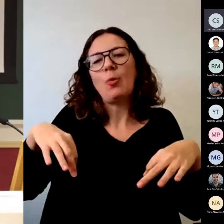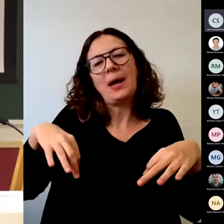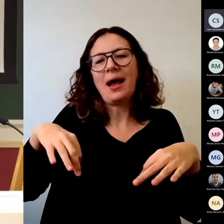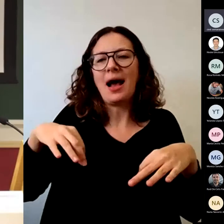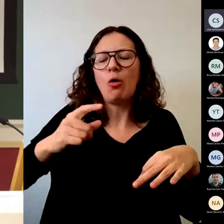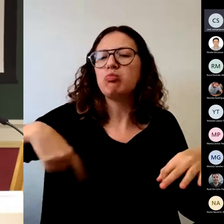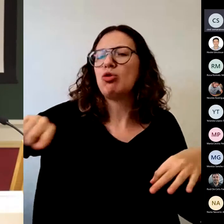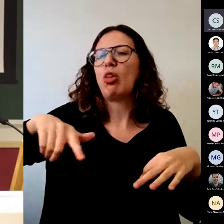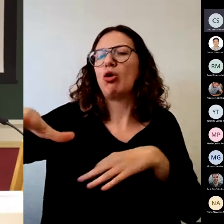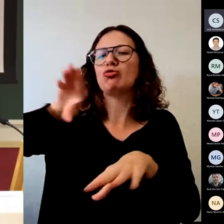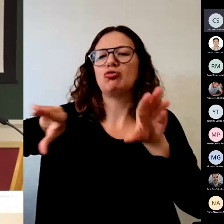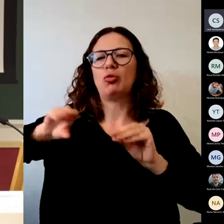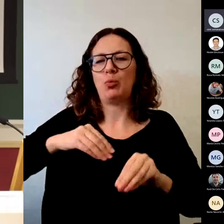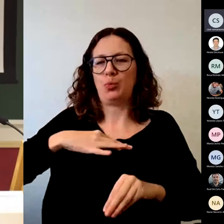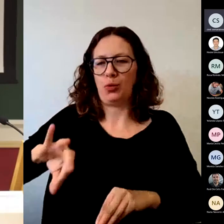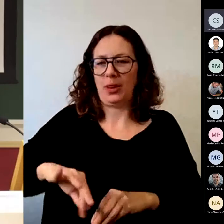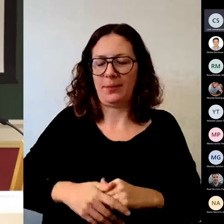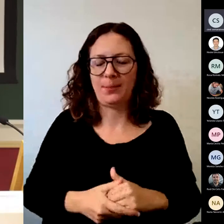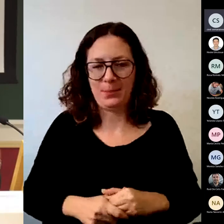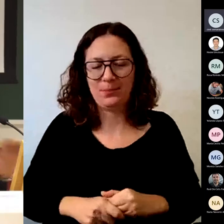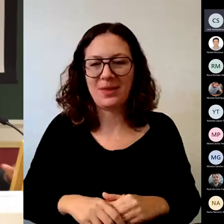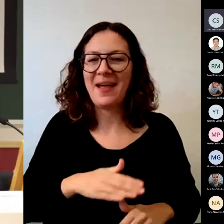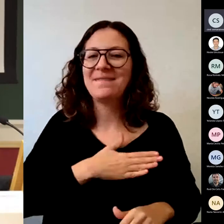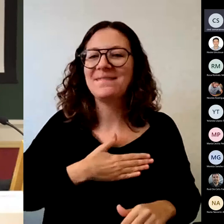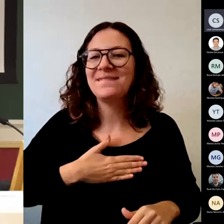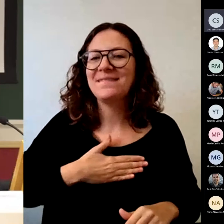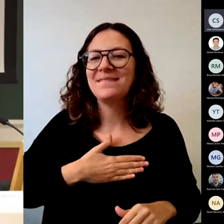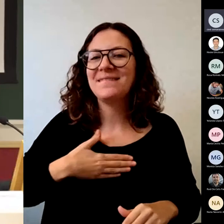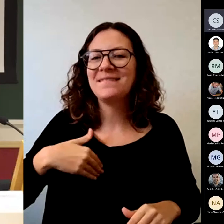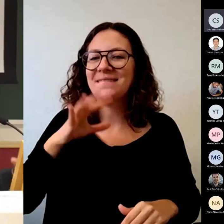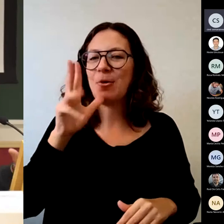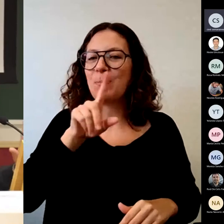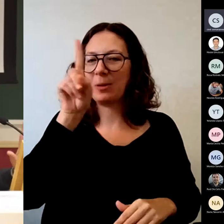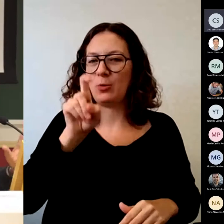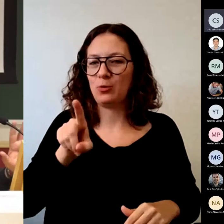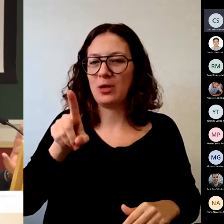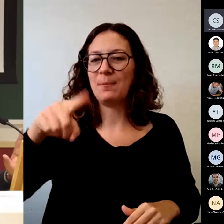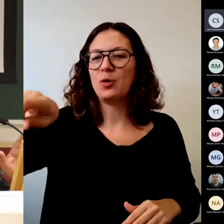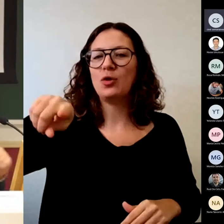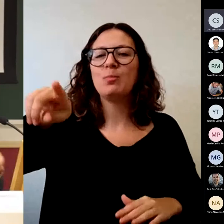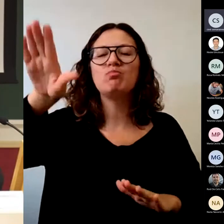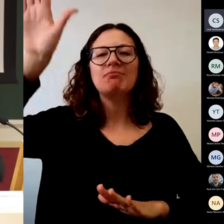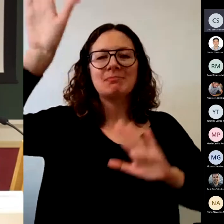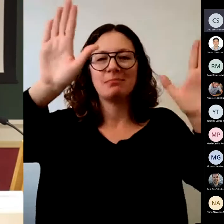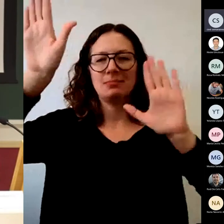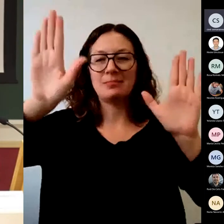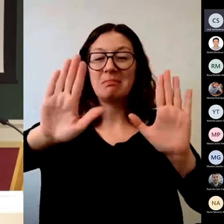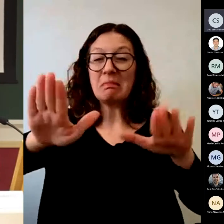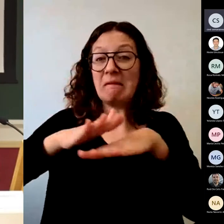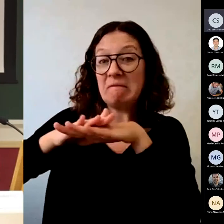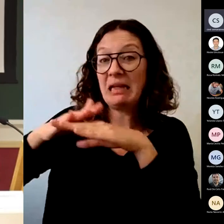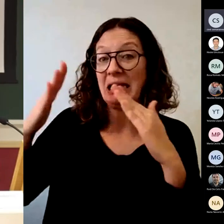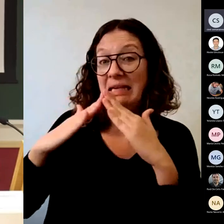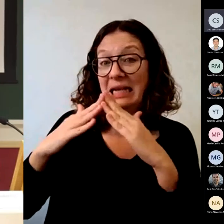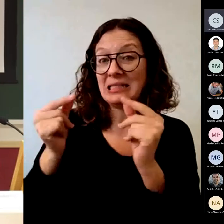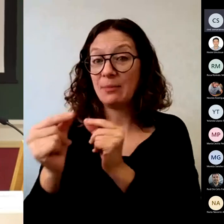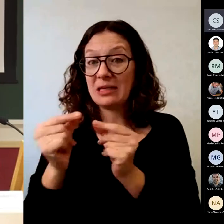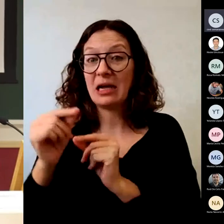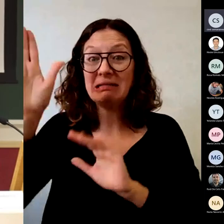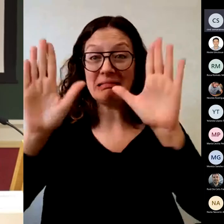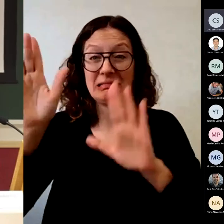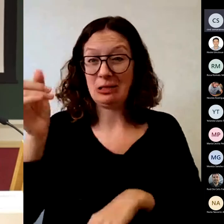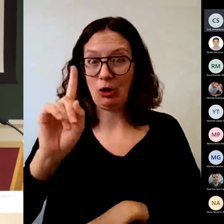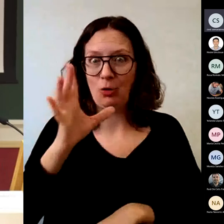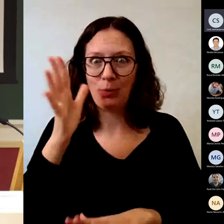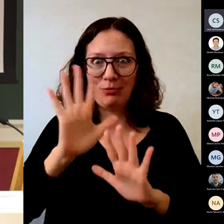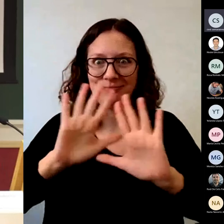Voy a hacer una pregunta y quiero que levantéis la mano. No los de casa porque levantar la mano en pasada de videoconferencia puede ser un